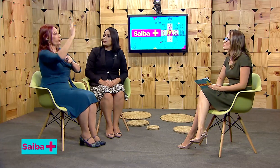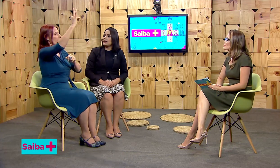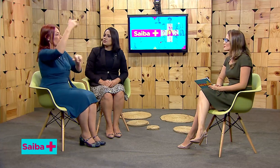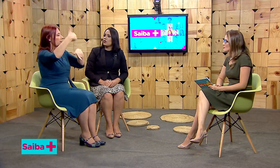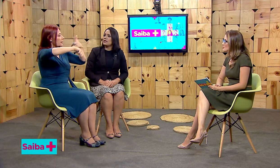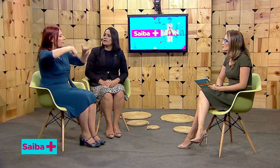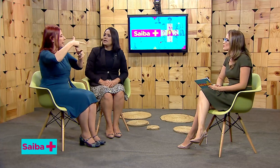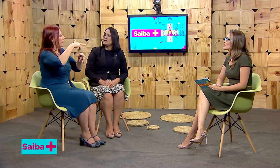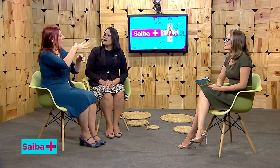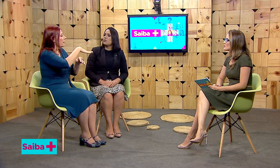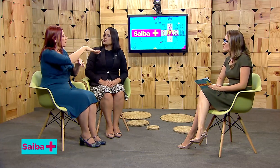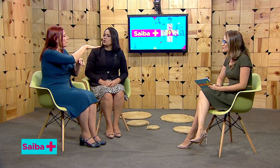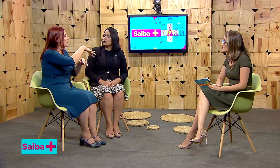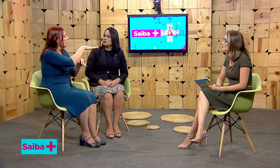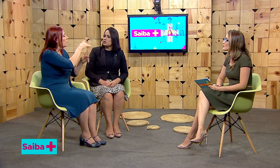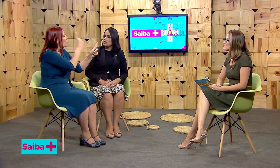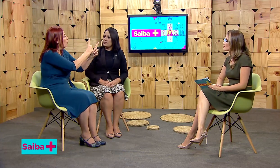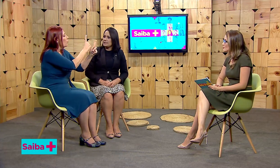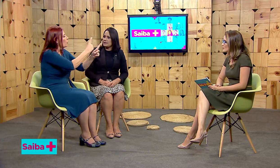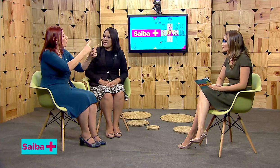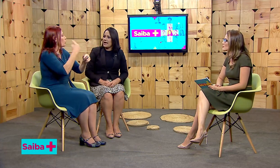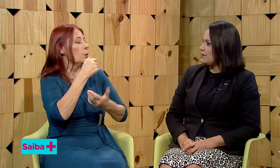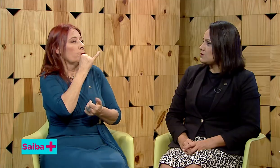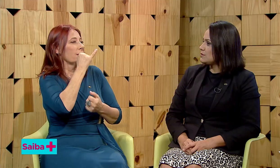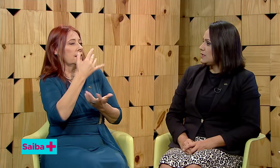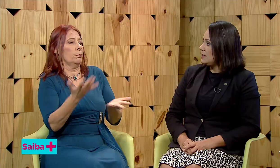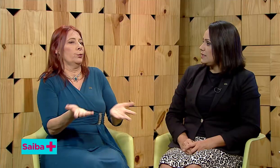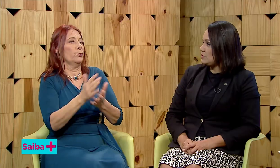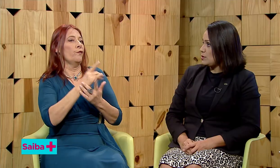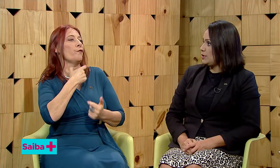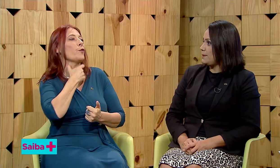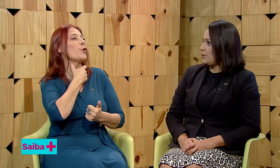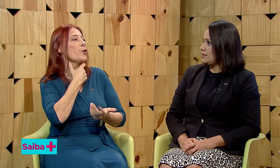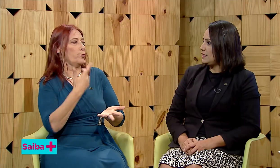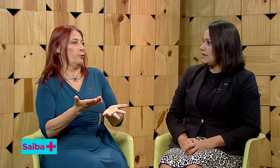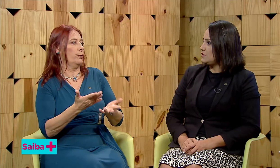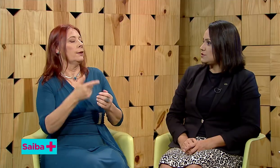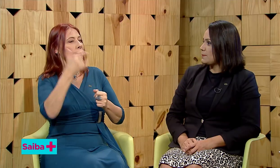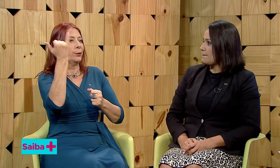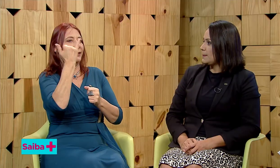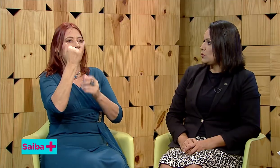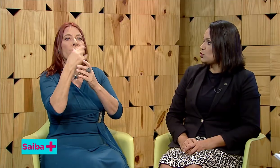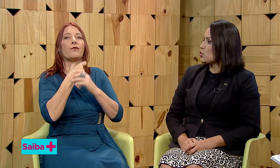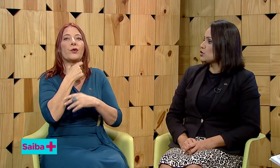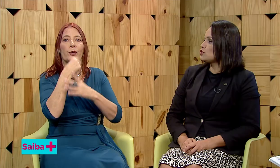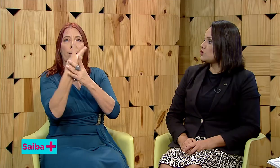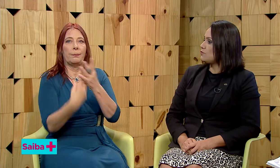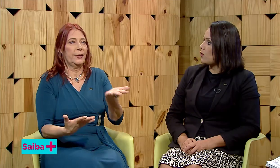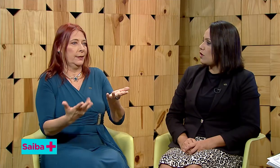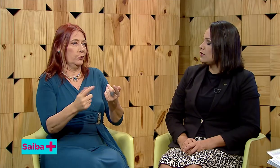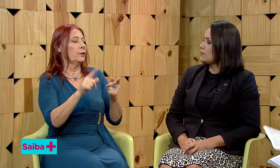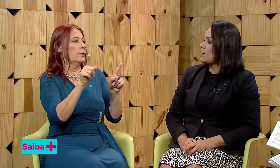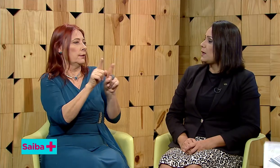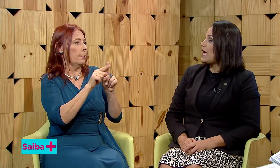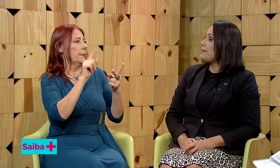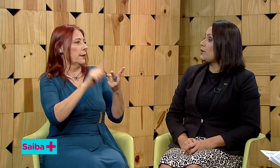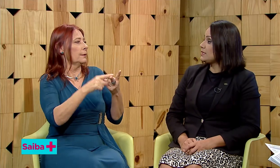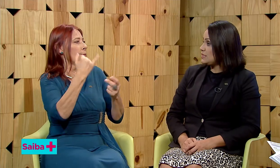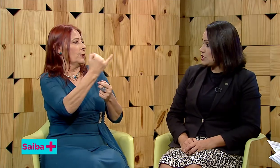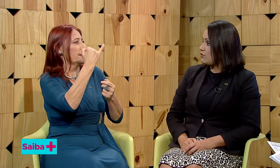obrigatória em alguns cursos universitários. Isso é muito importante. Nos cursos de fono, é importante a